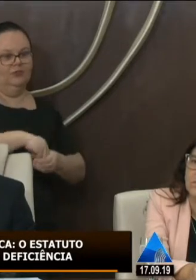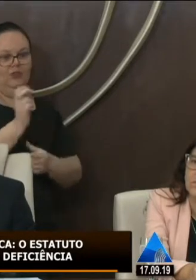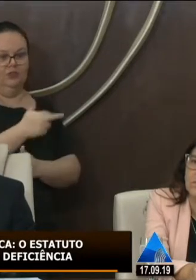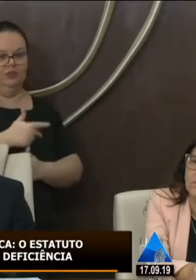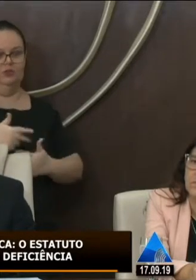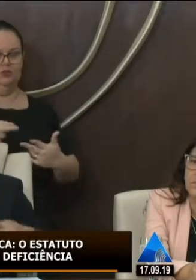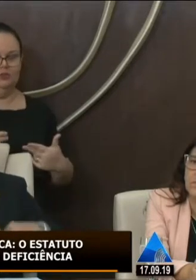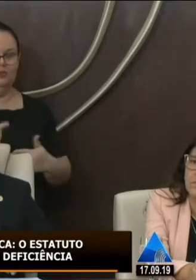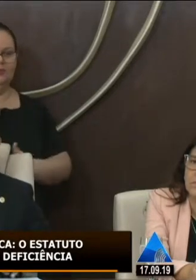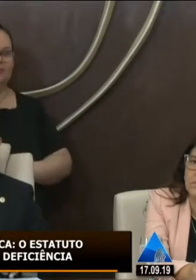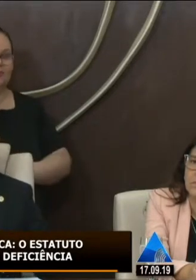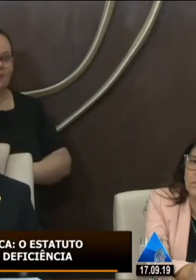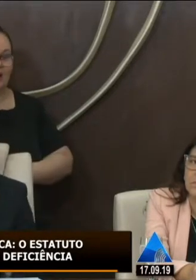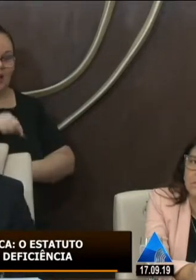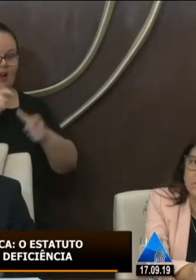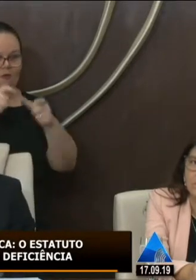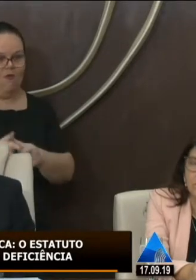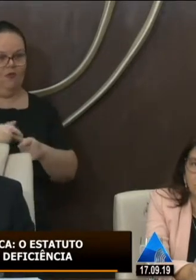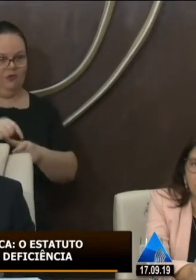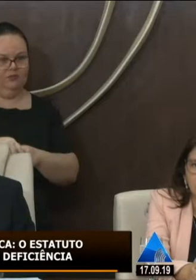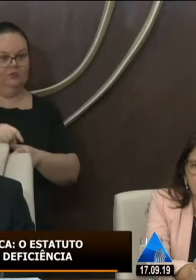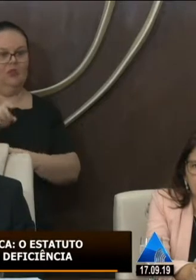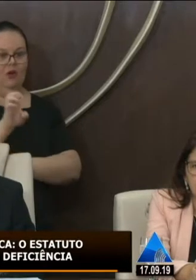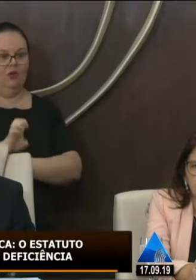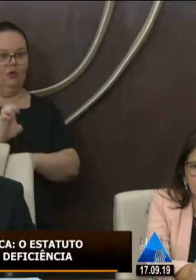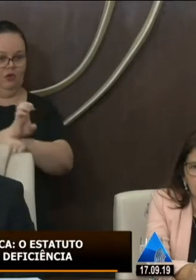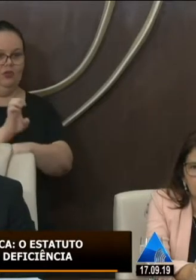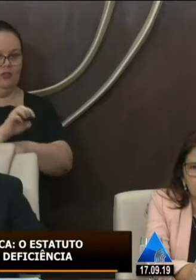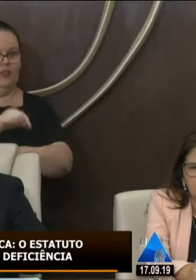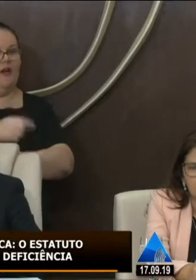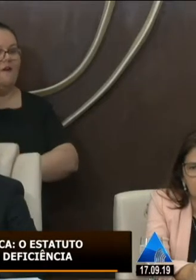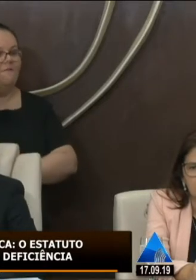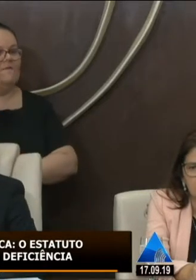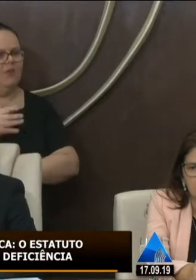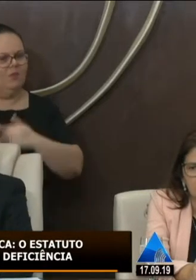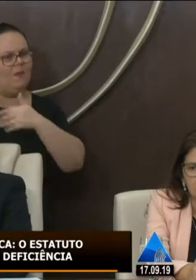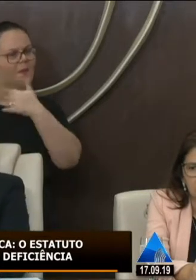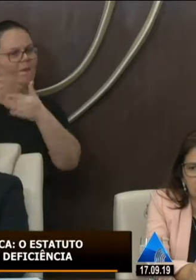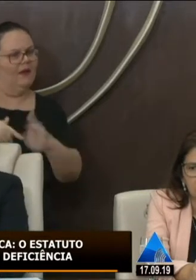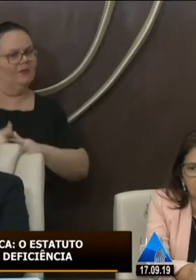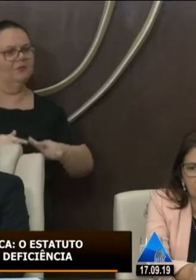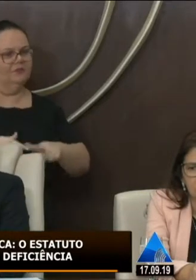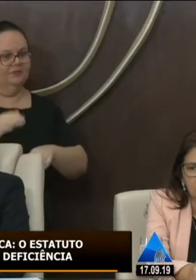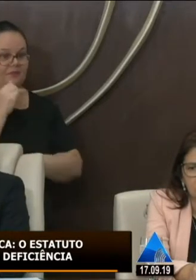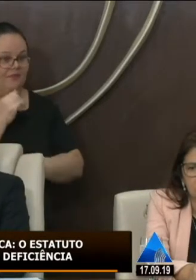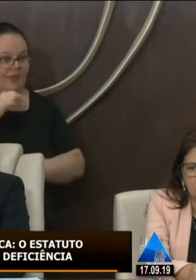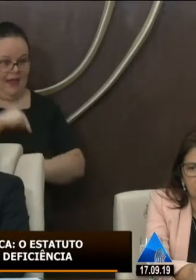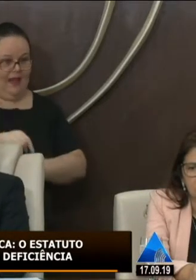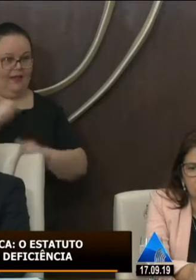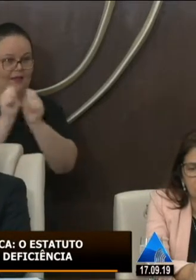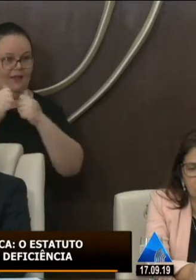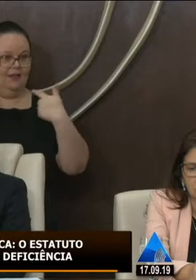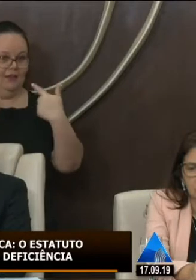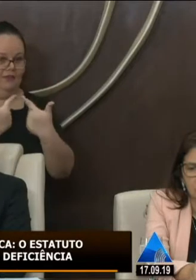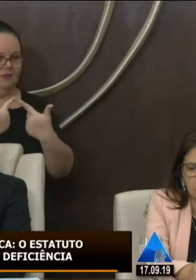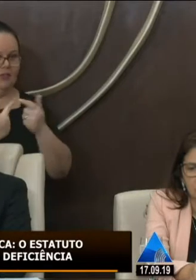interesses locais aqui do nosso estado e eu já venho trabalhado nisso por exemplo aqui na Assembleia Legislativa eu já apresentei